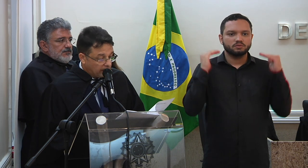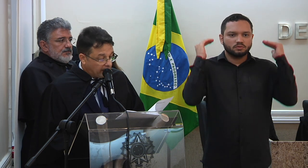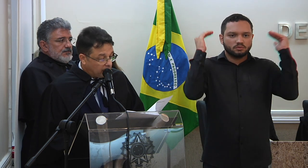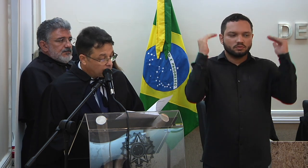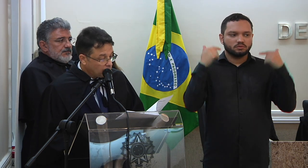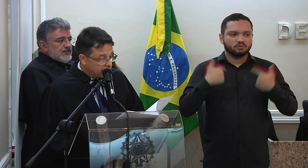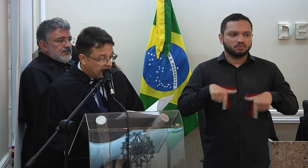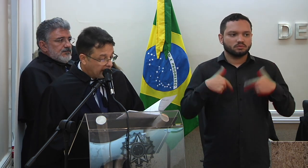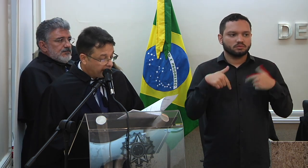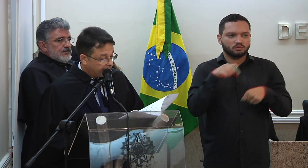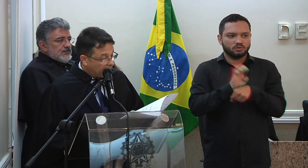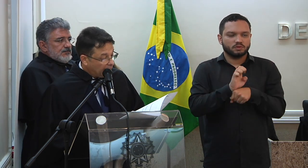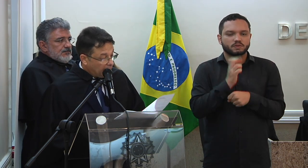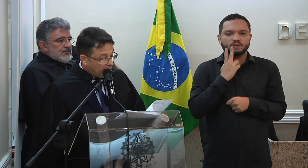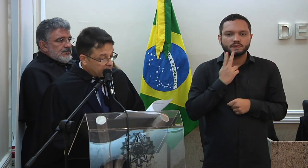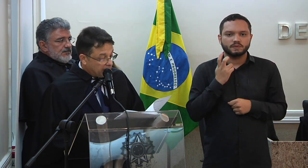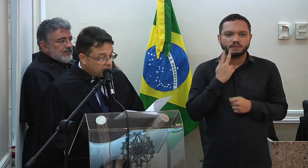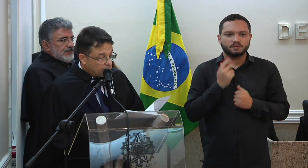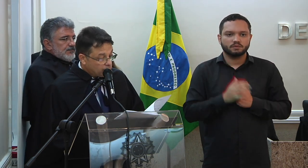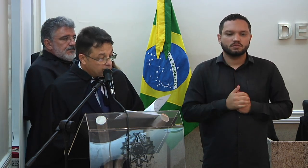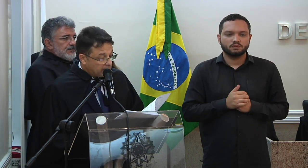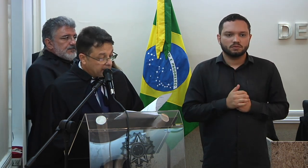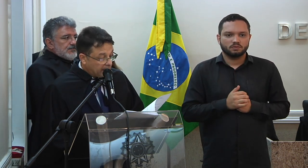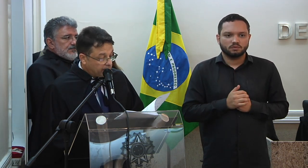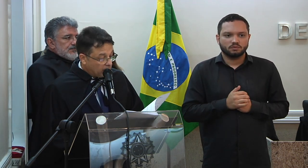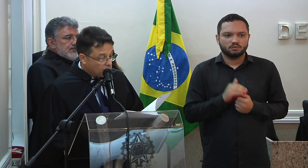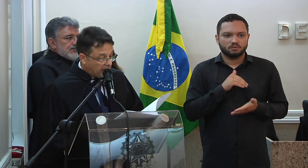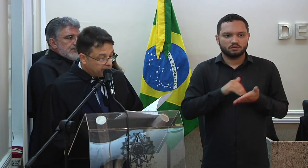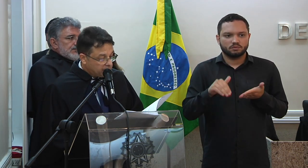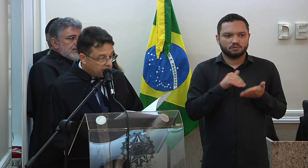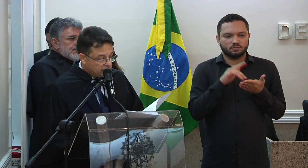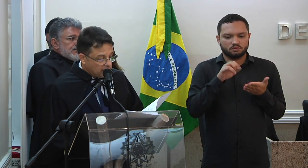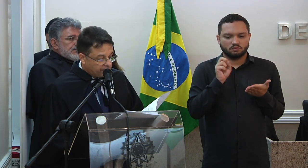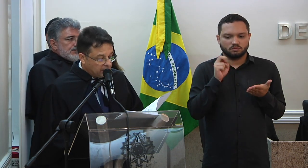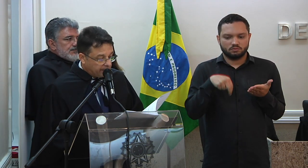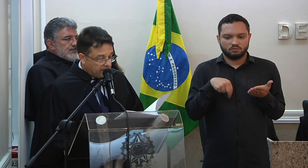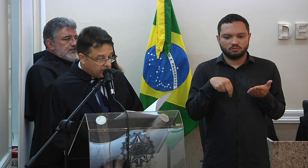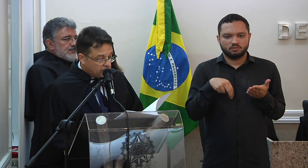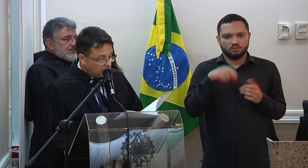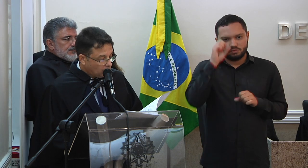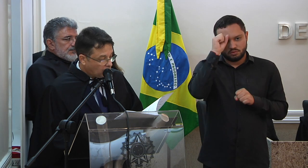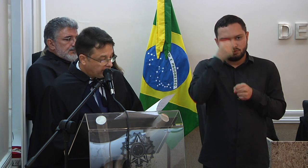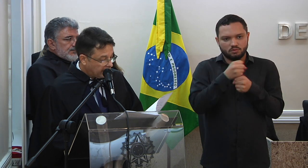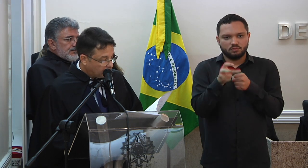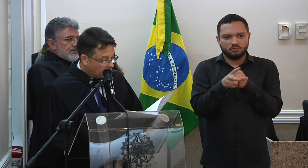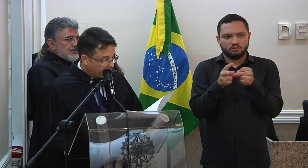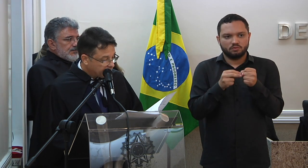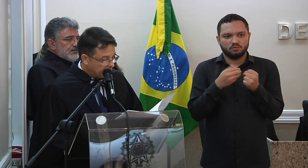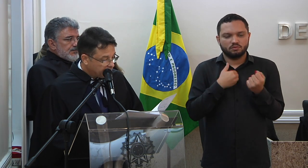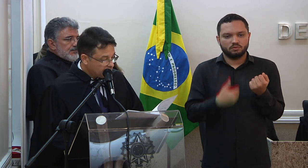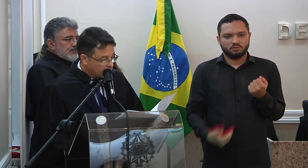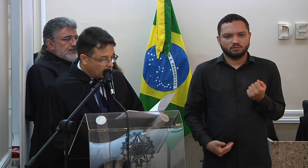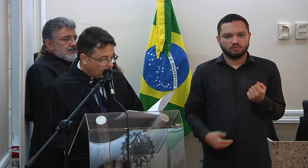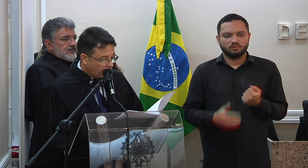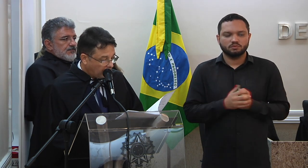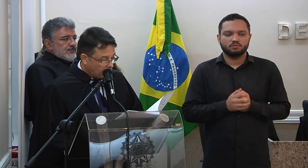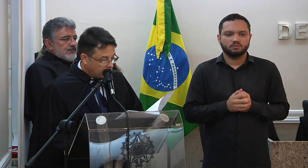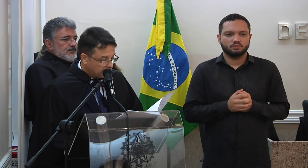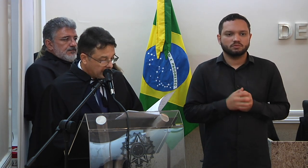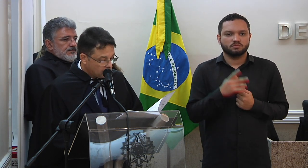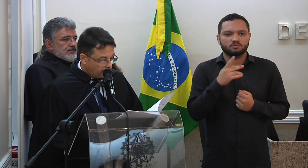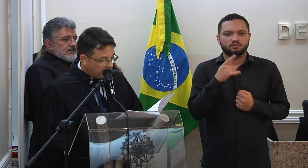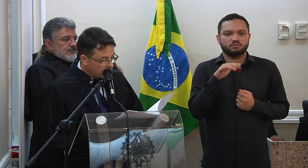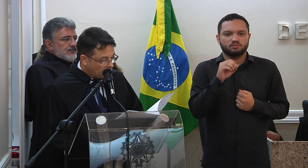do trabalho no Ceará excelentíssimo senhor secretário Nelson Martins chefe de gabinete do governador excelentíssimo senhor